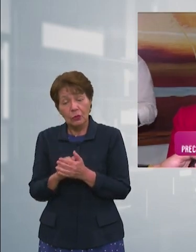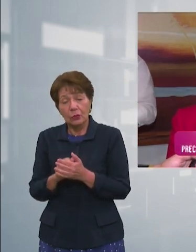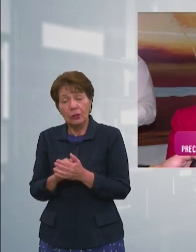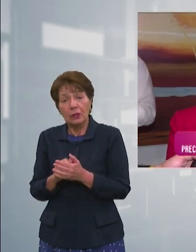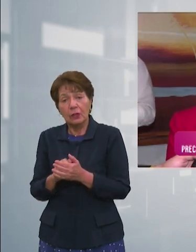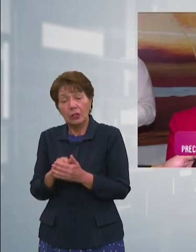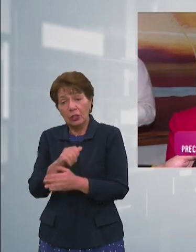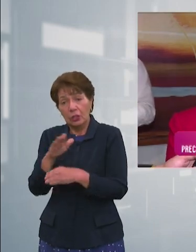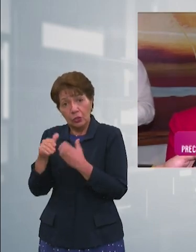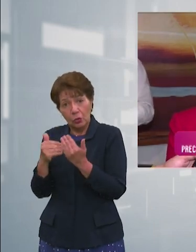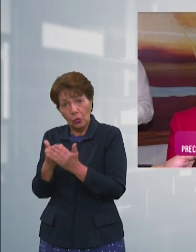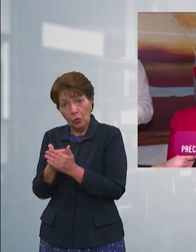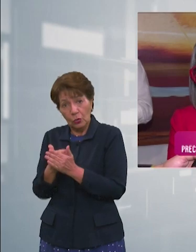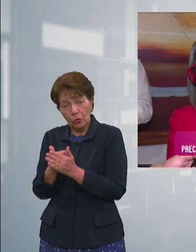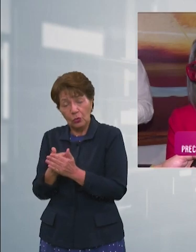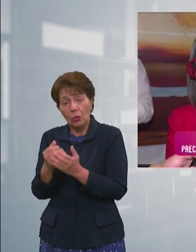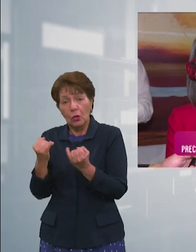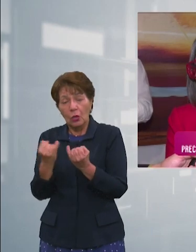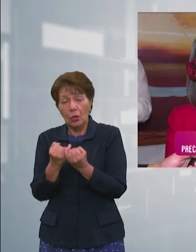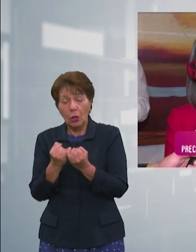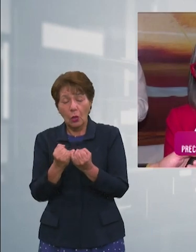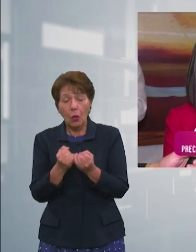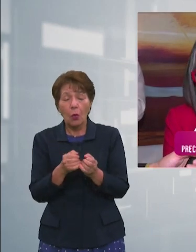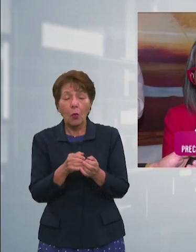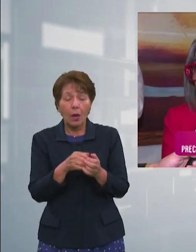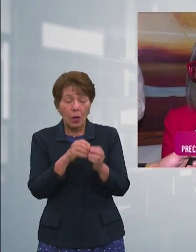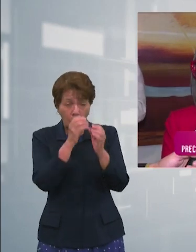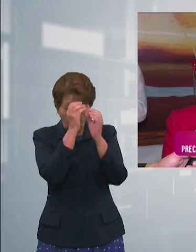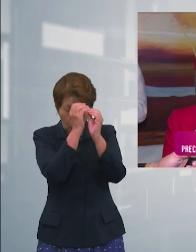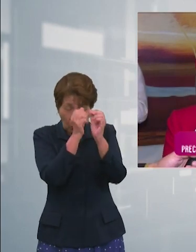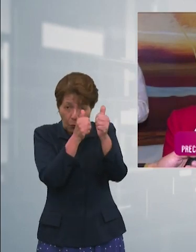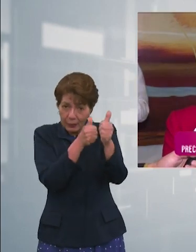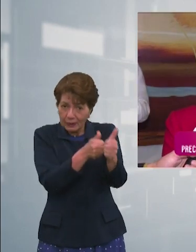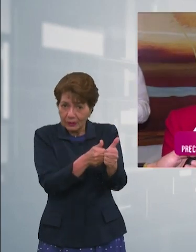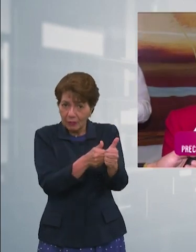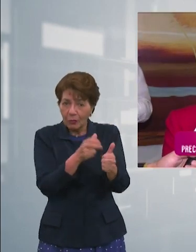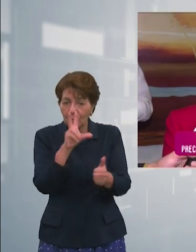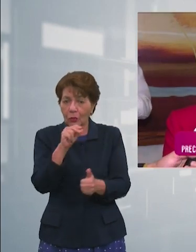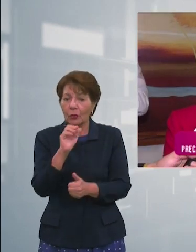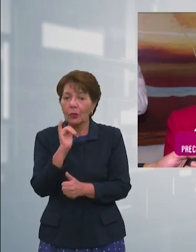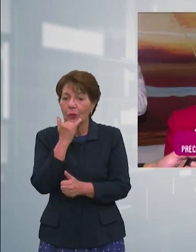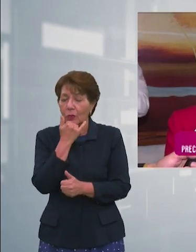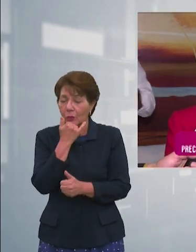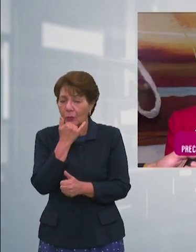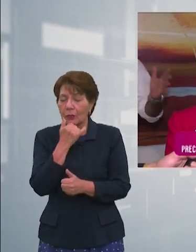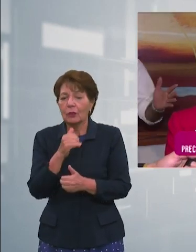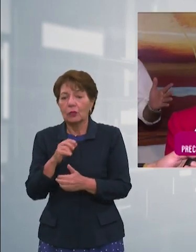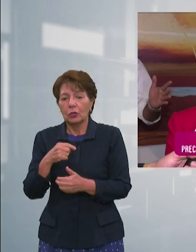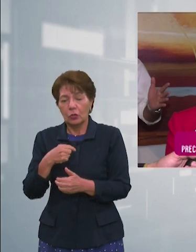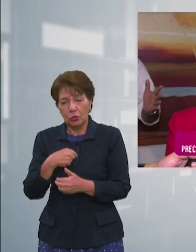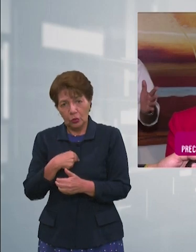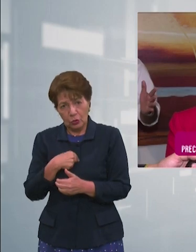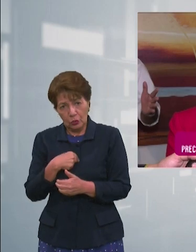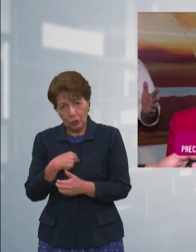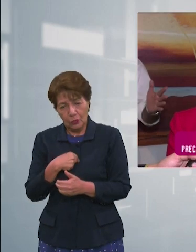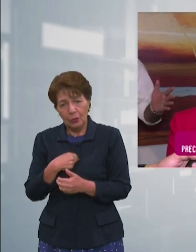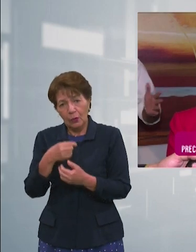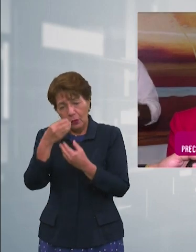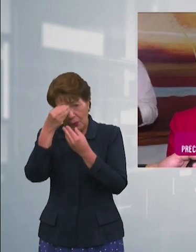sumisos y que él encarna la ley. Eso es un grave error. Más bien quiero recordarle con la